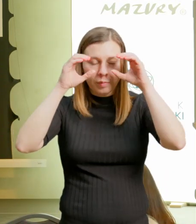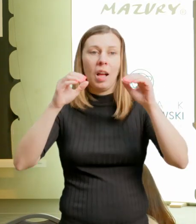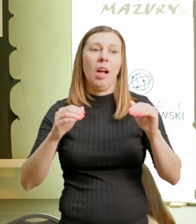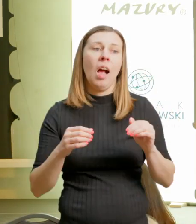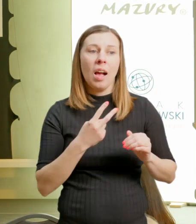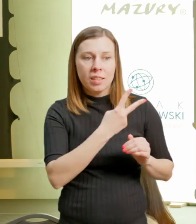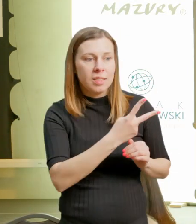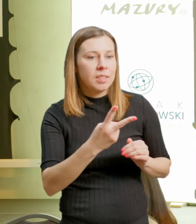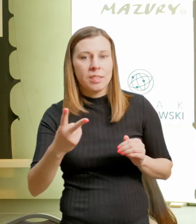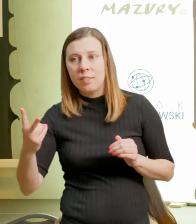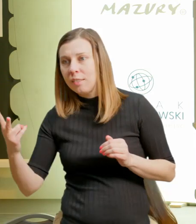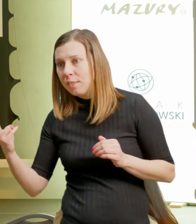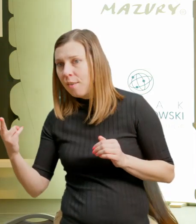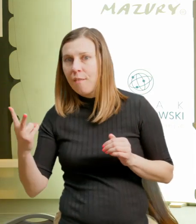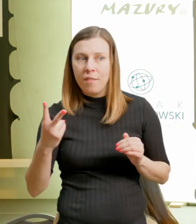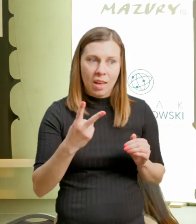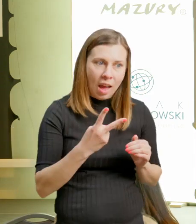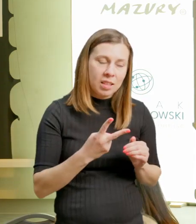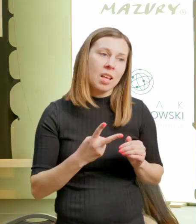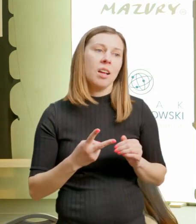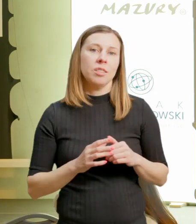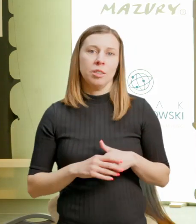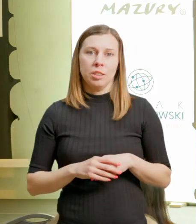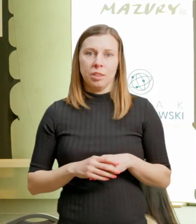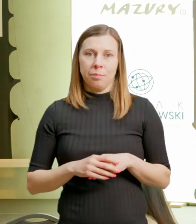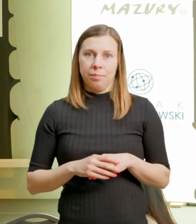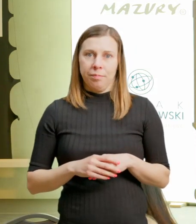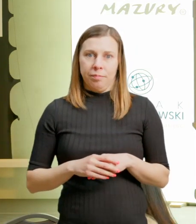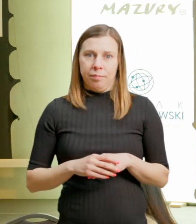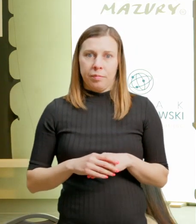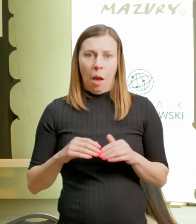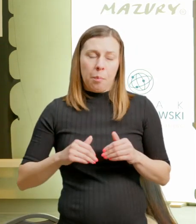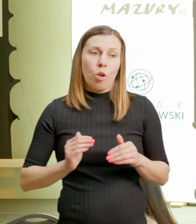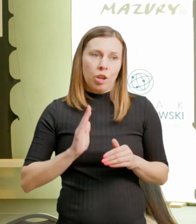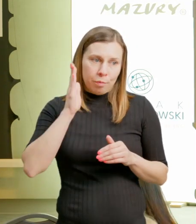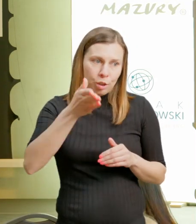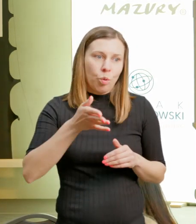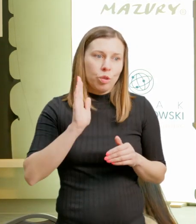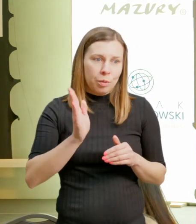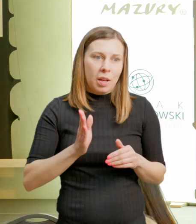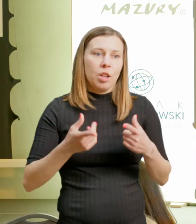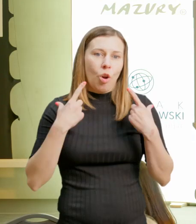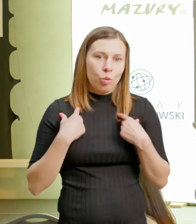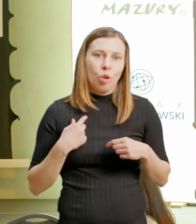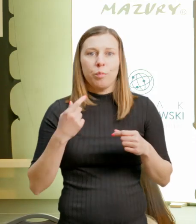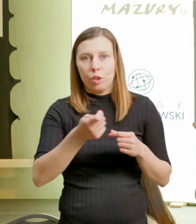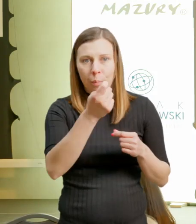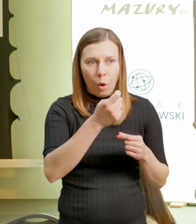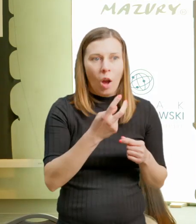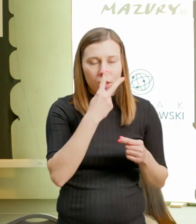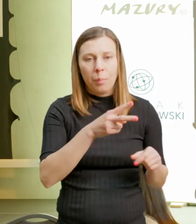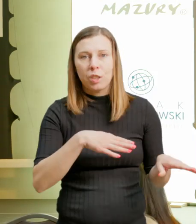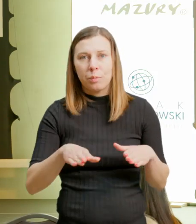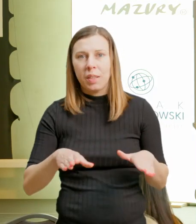kanapy jak na razie. Bardzo silna marka, polska marka turystyczna, która była przez pana dyrektora również